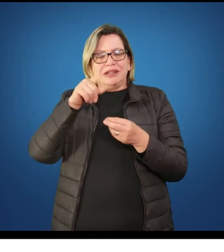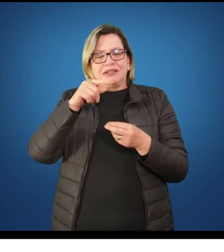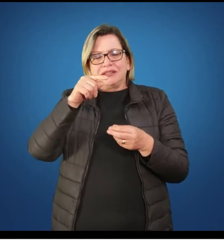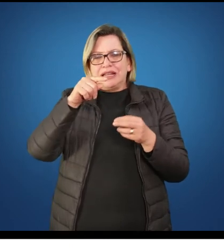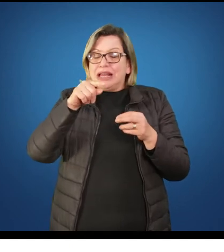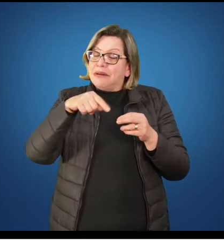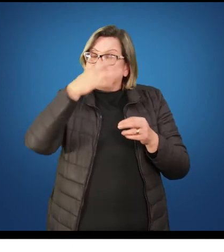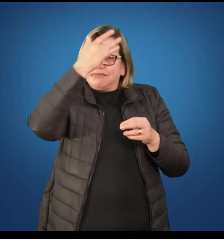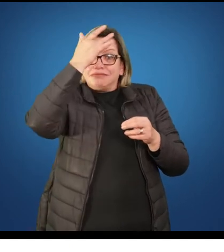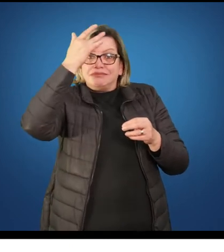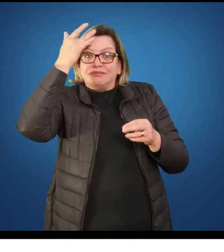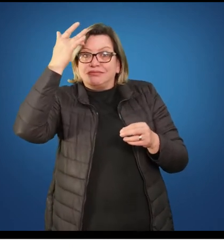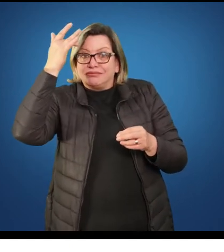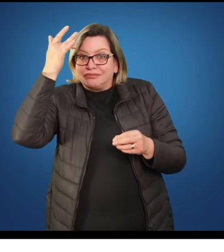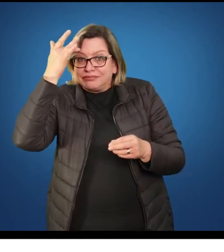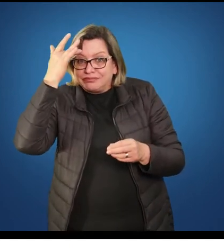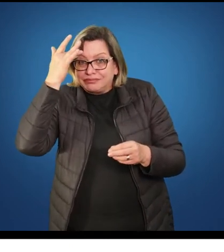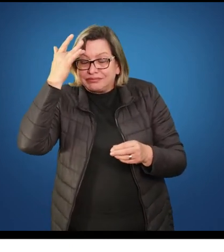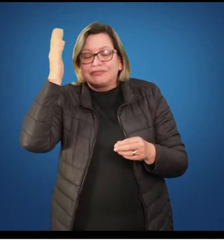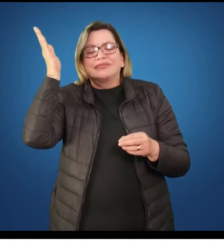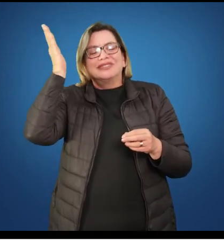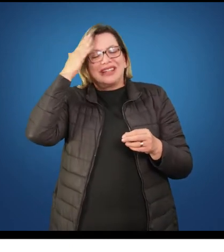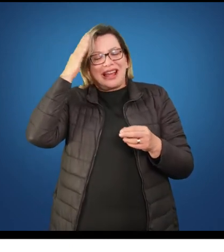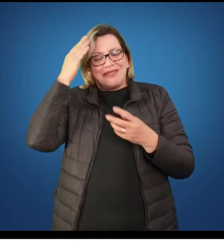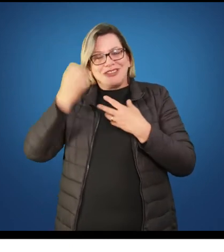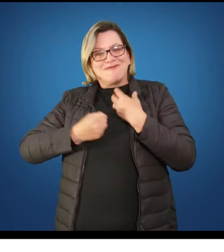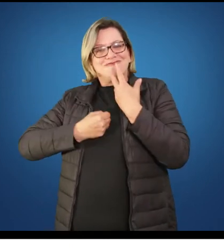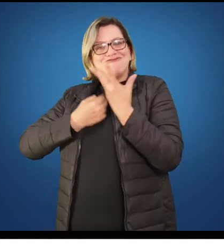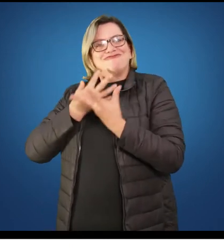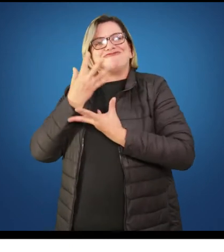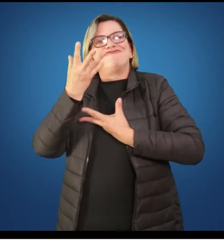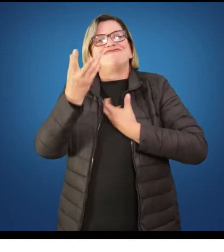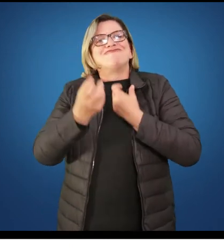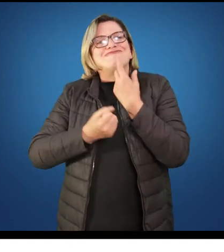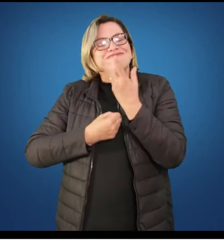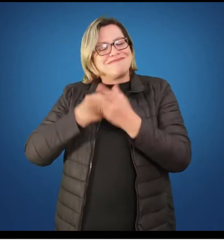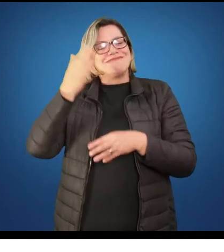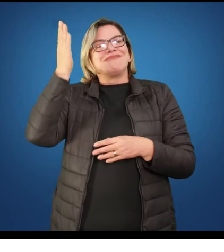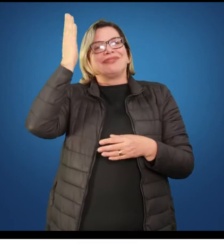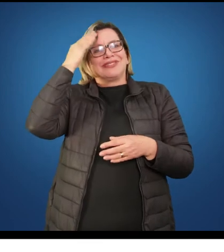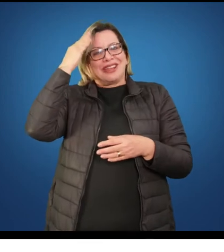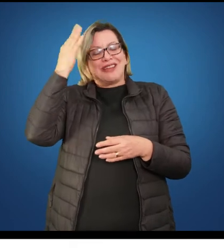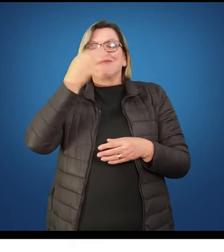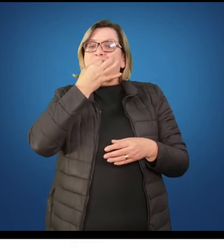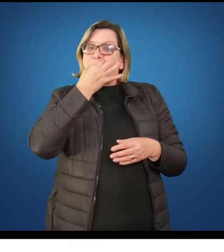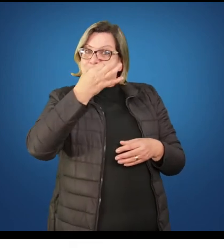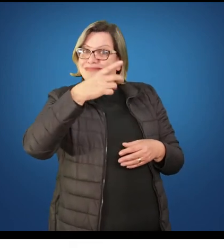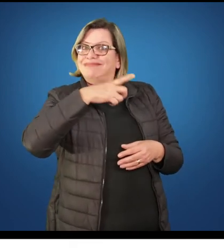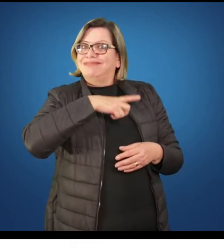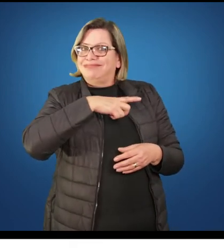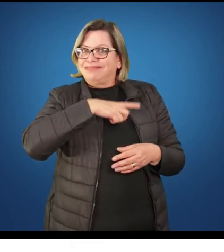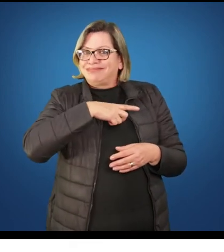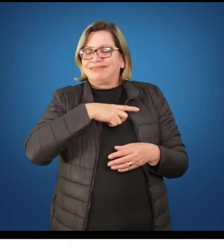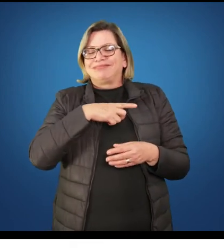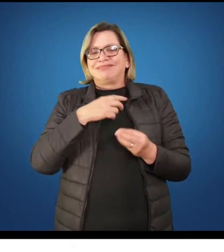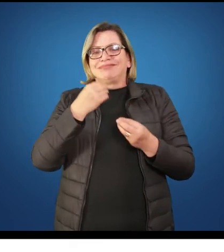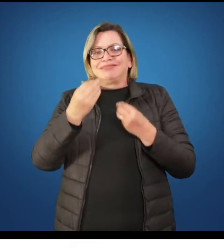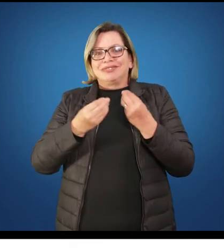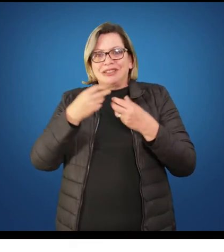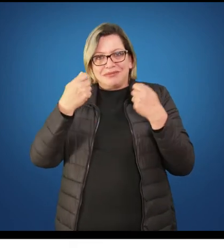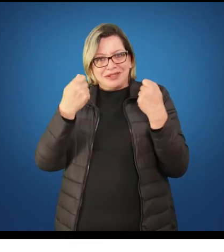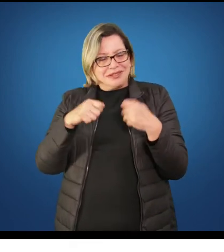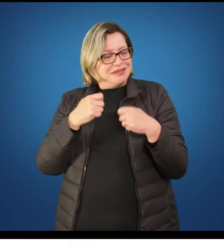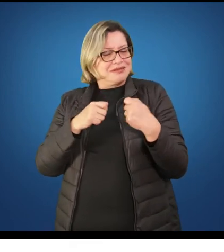que vão dando para eles a condição de ir formando a sua identidade, que a gente chama na área da educação física também a sua